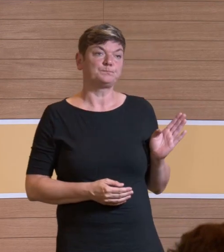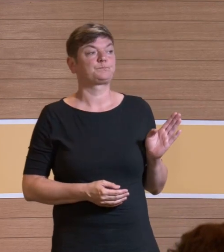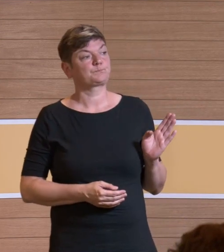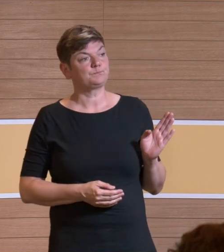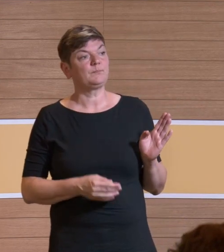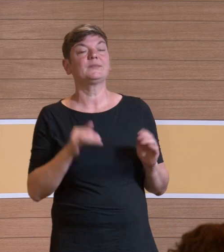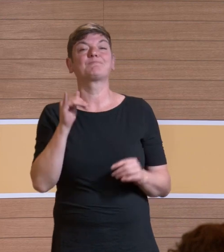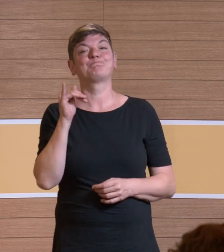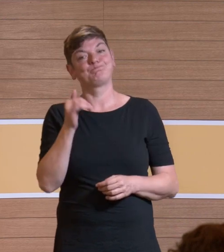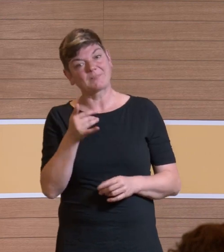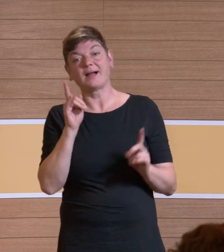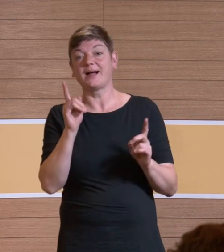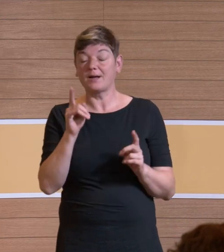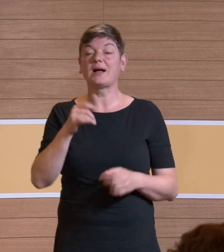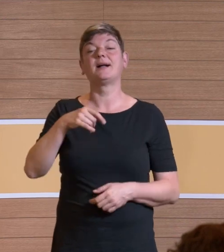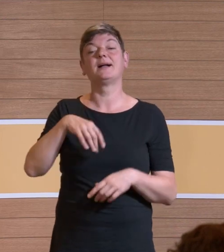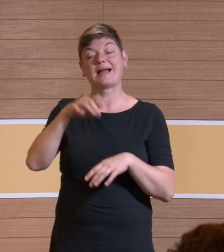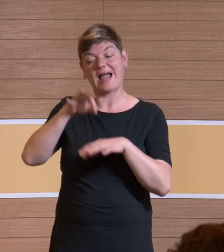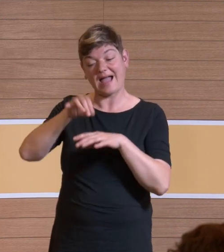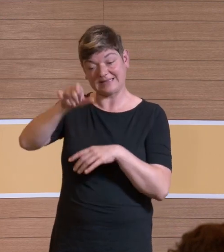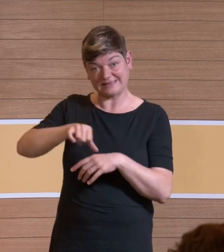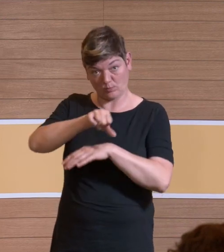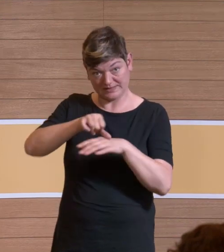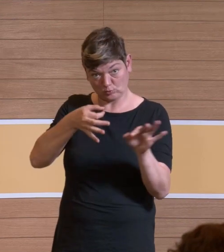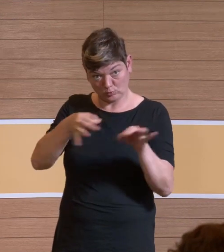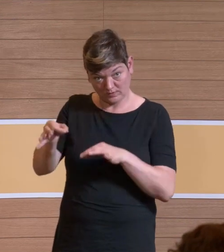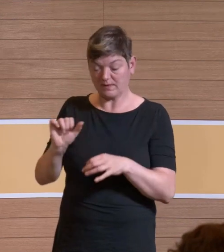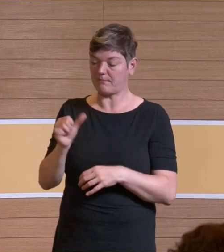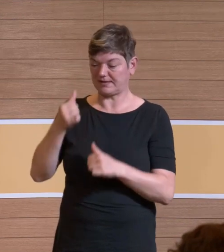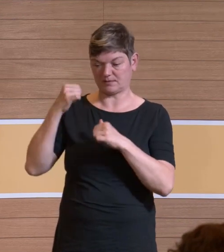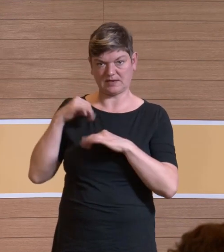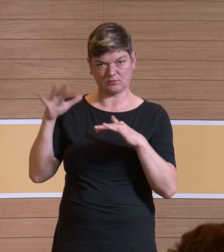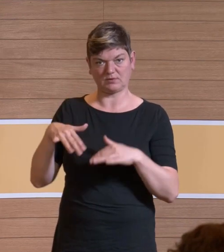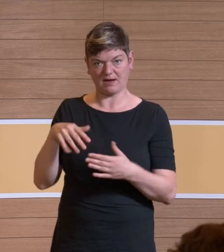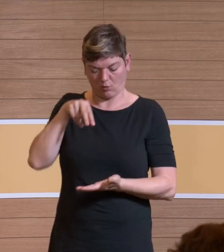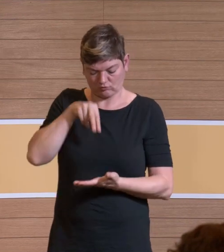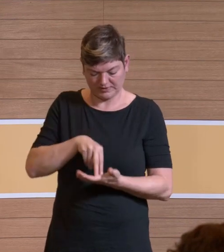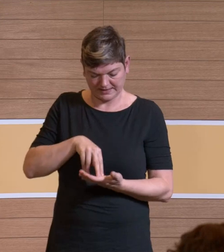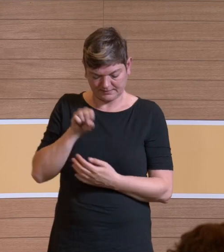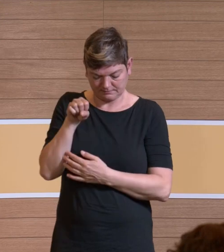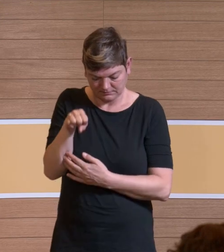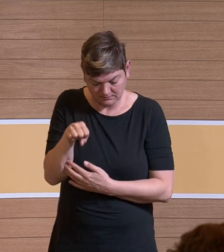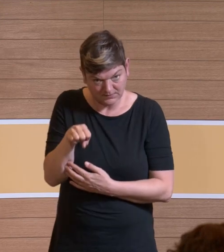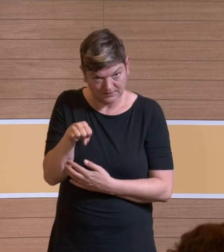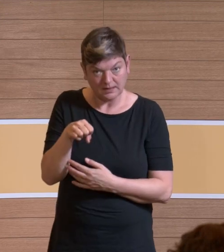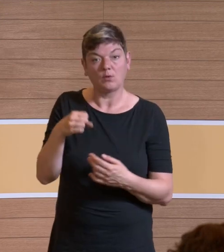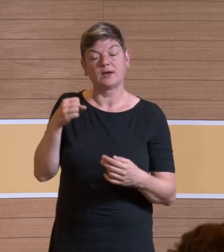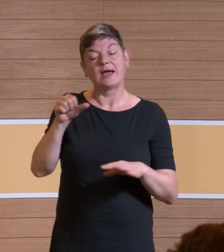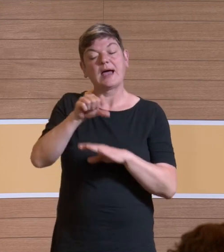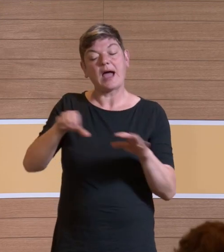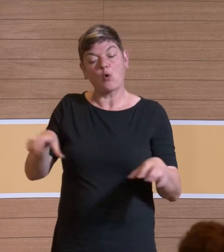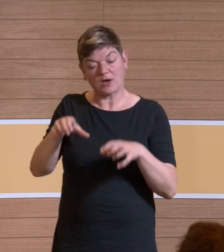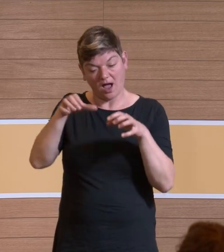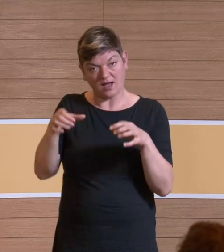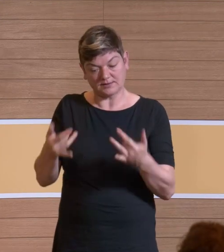man muss dazu wissen, der Operateur ist der am meisten Belastetste. Der steht direkt davor und das Rauchgas, also der Rauch